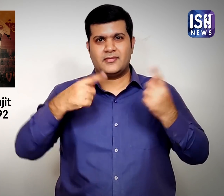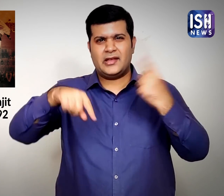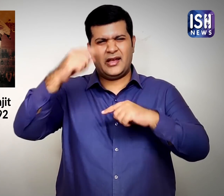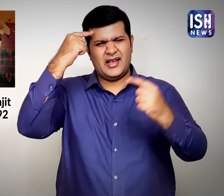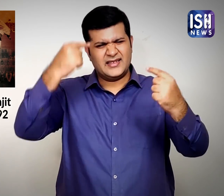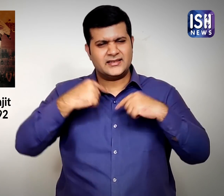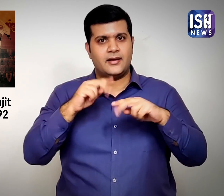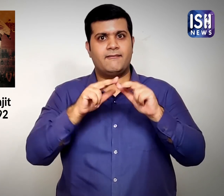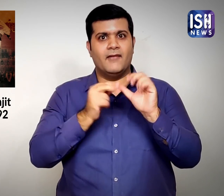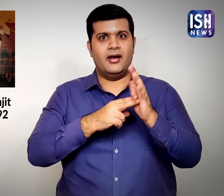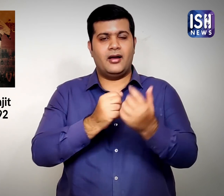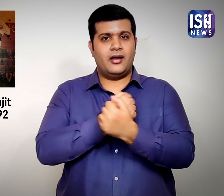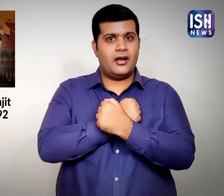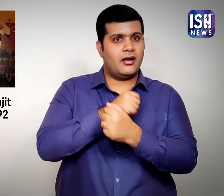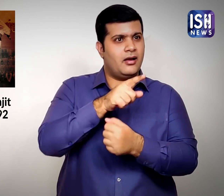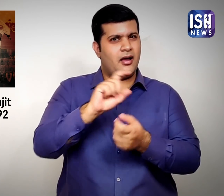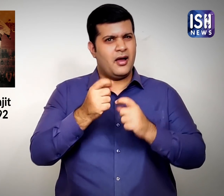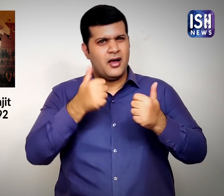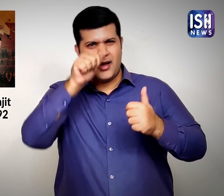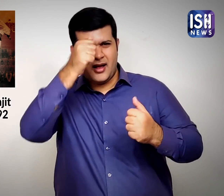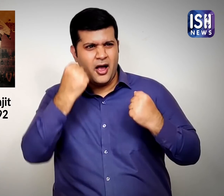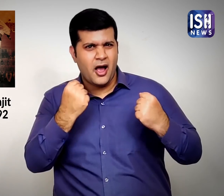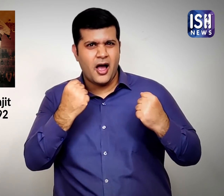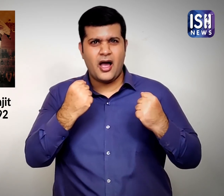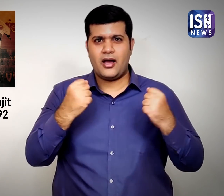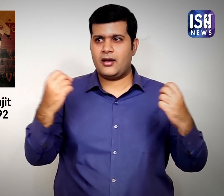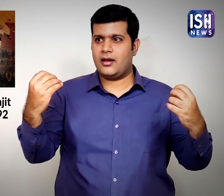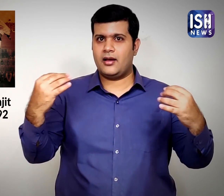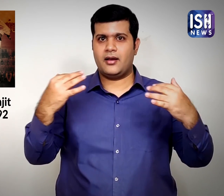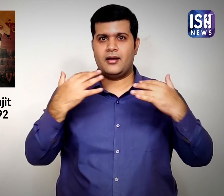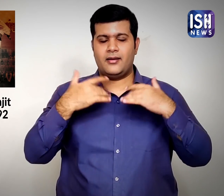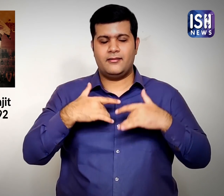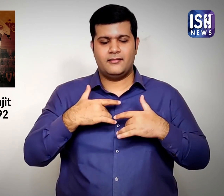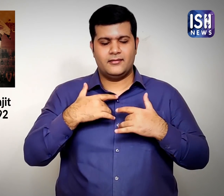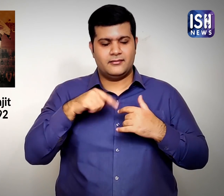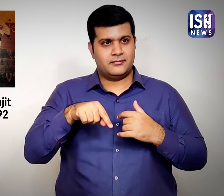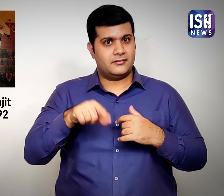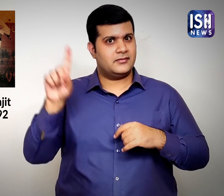मैं उस दिन को कभी नहीं भूल सकता जब मेरे प्रशंचक मेरे लिए चियर कर रहे थे